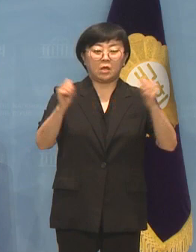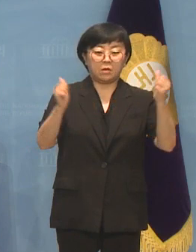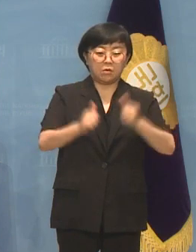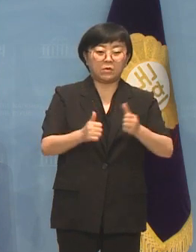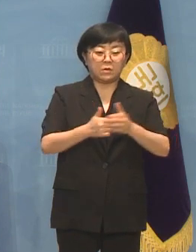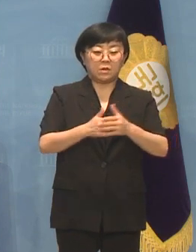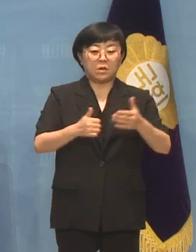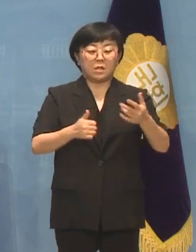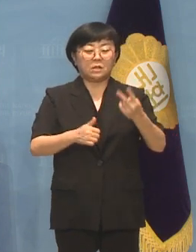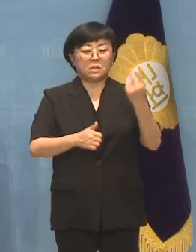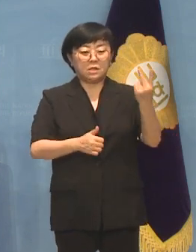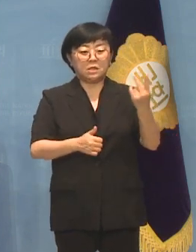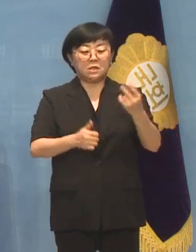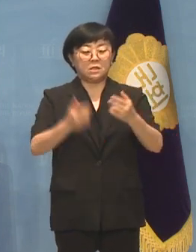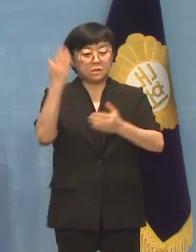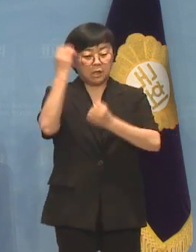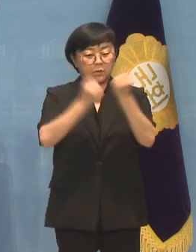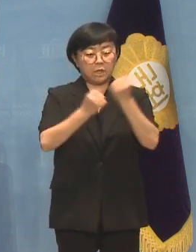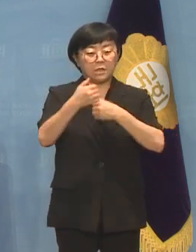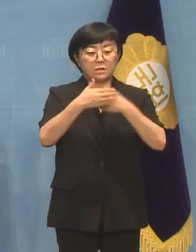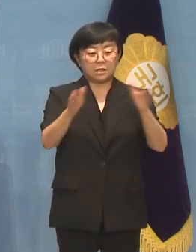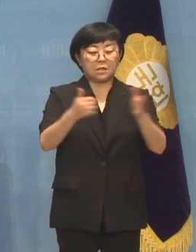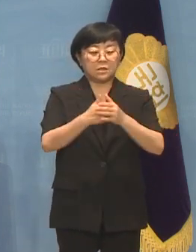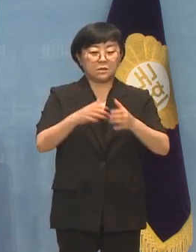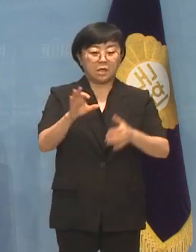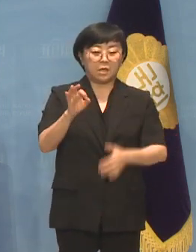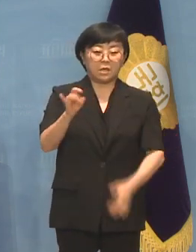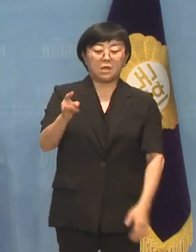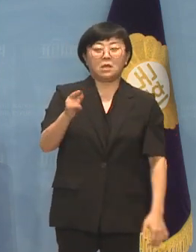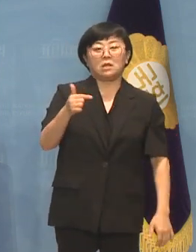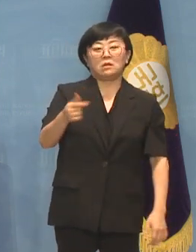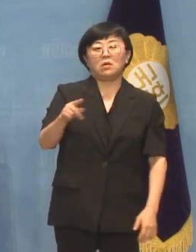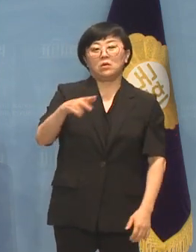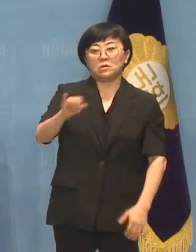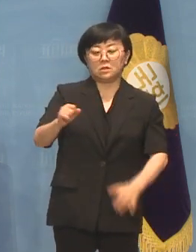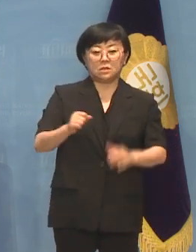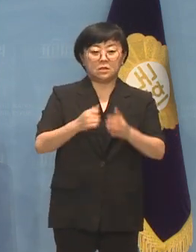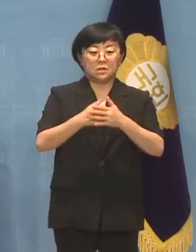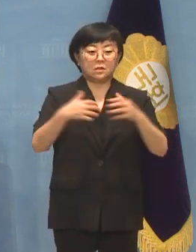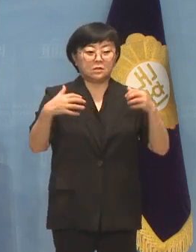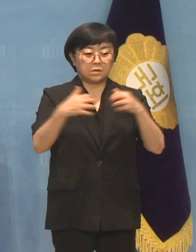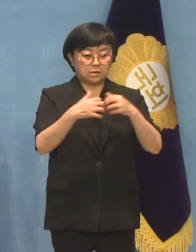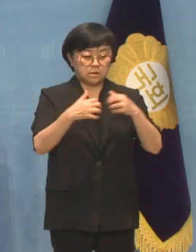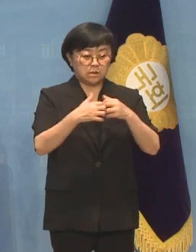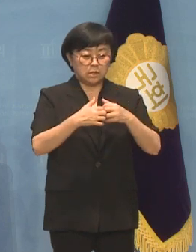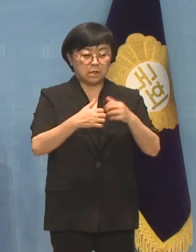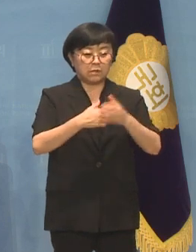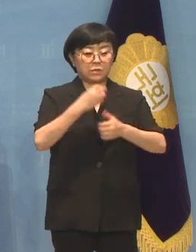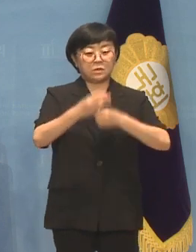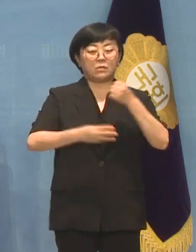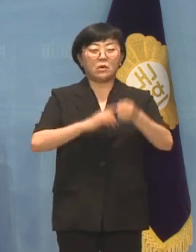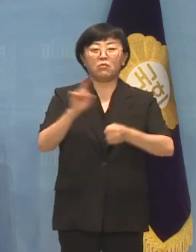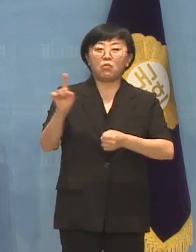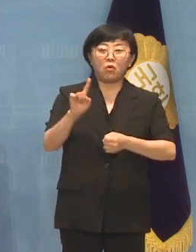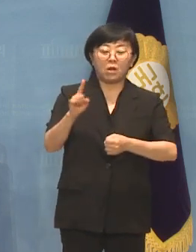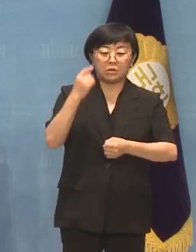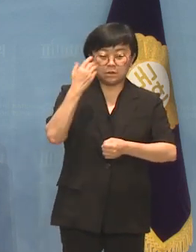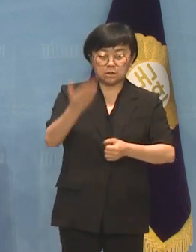제2세미나실에서 에너지전쟁 앞으로 3년 무엇을 해야 할 것이라는 주제로